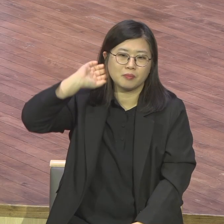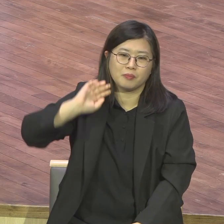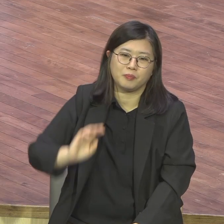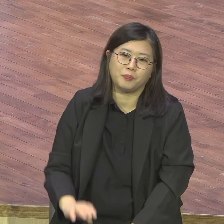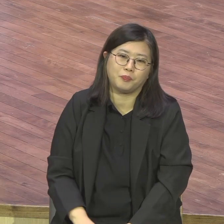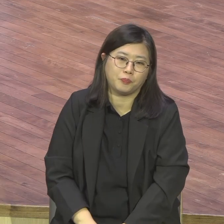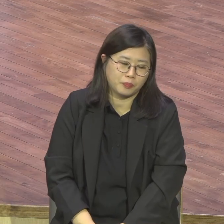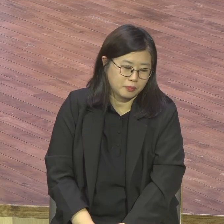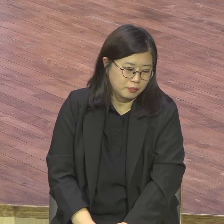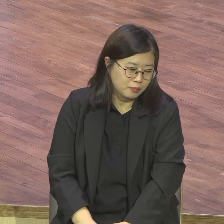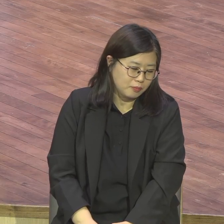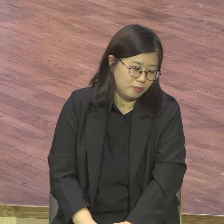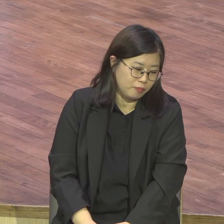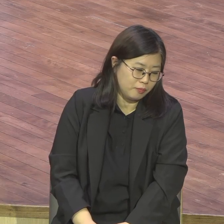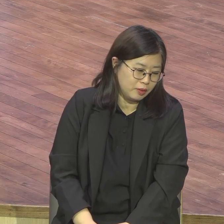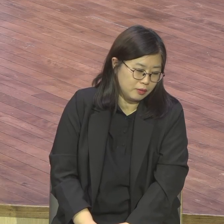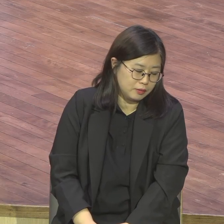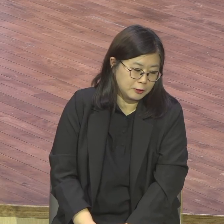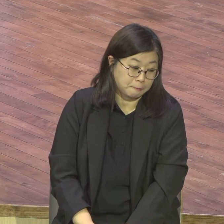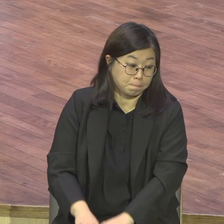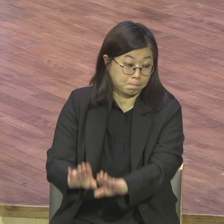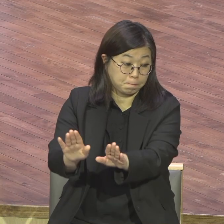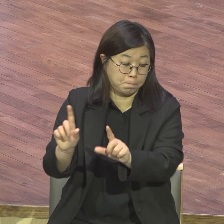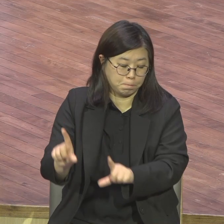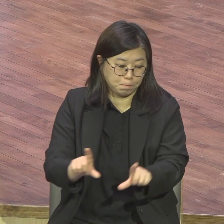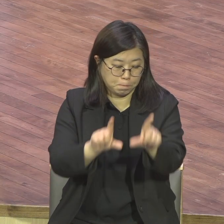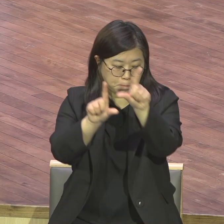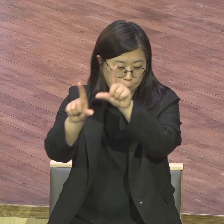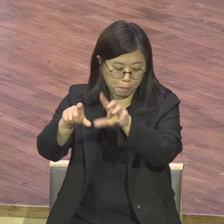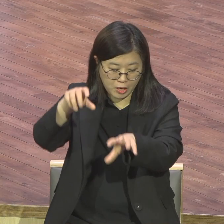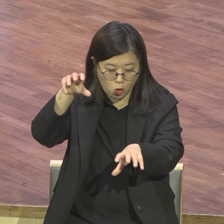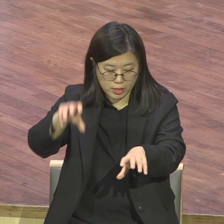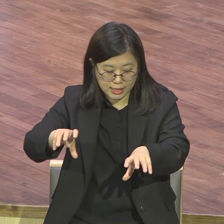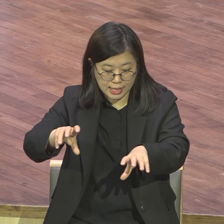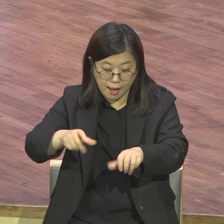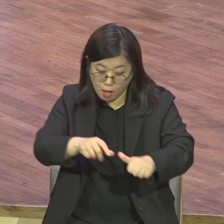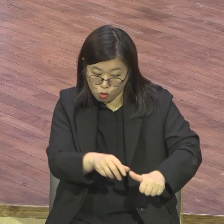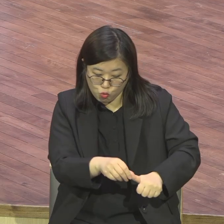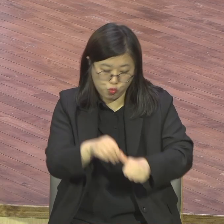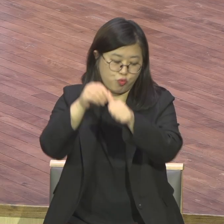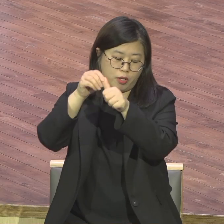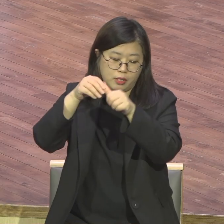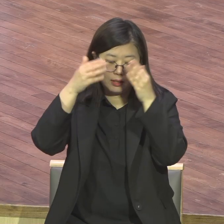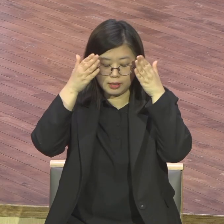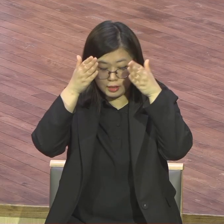현장 살리는 집중입니다 현장 살리는 집중